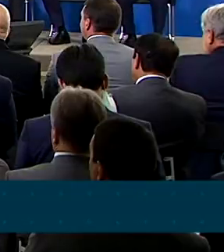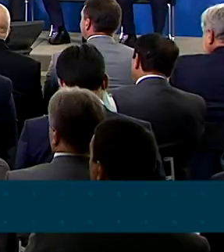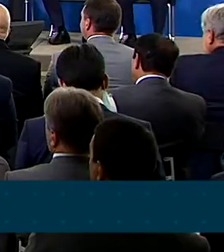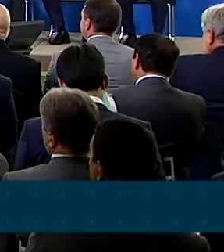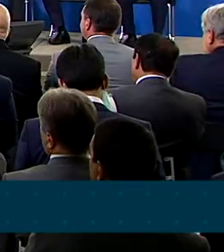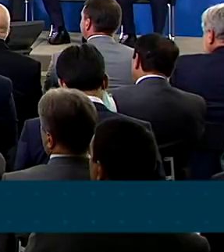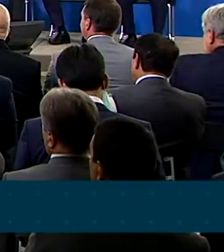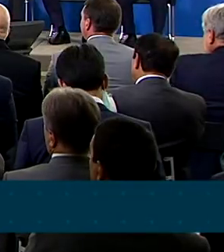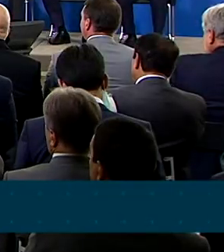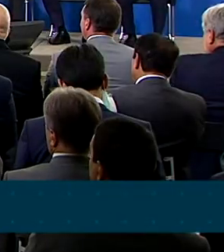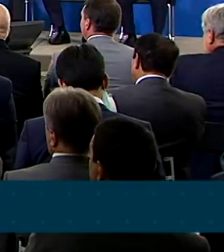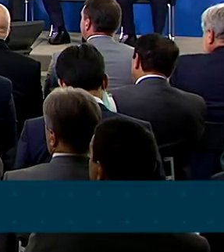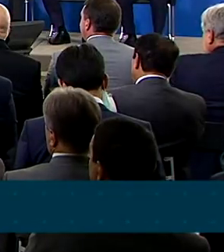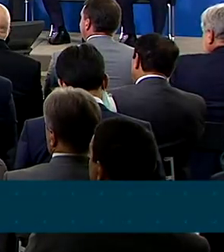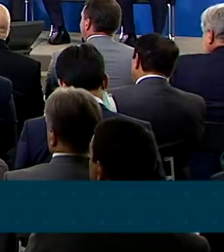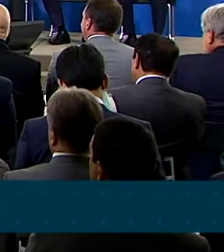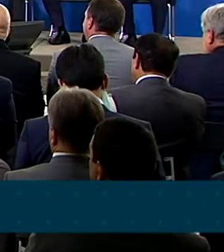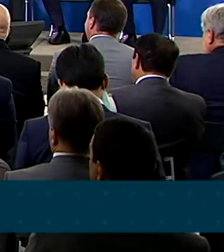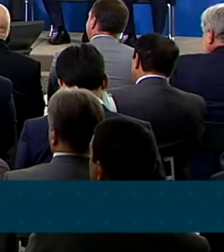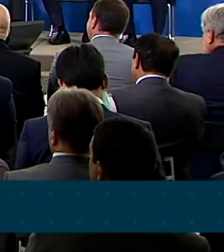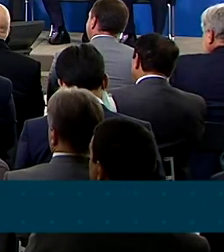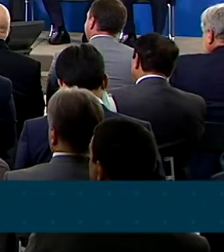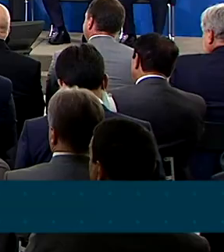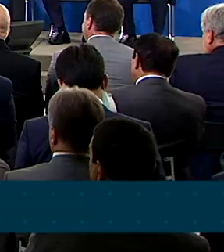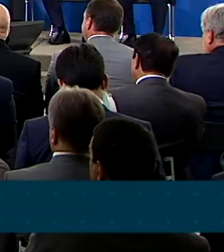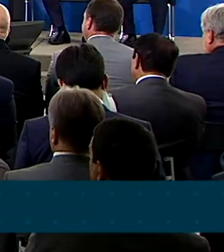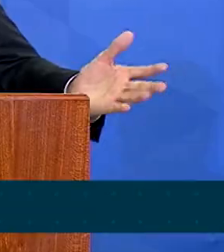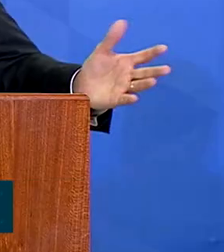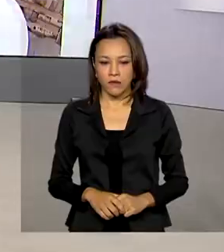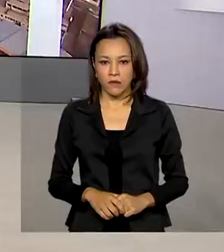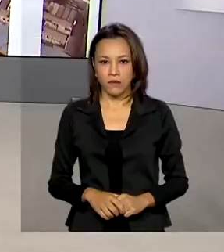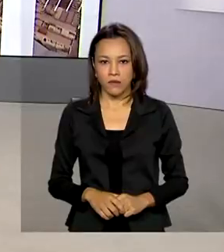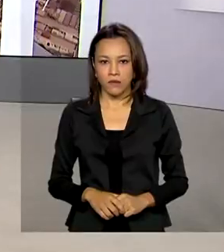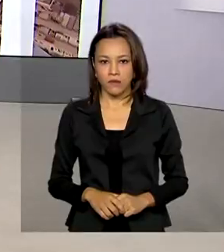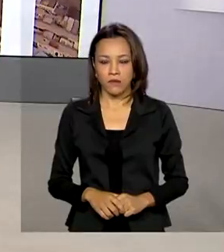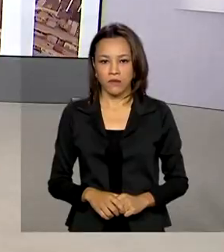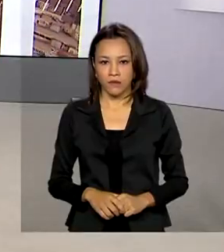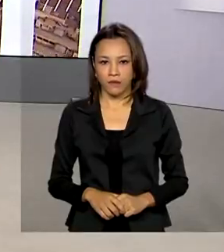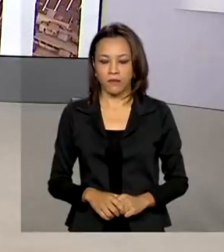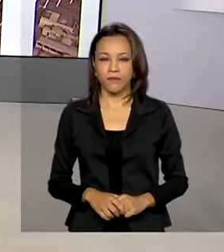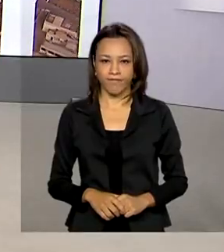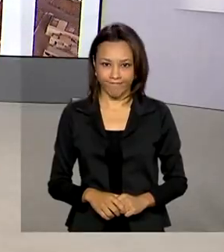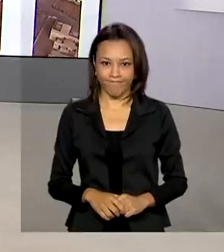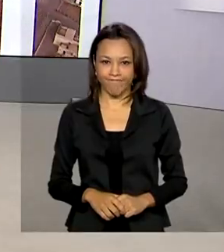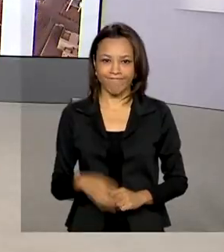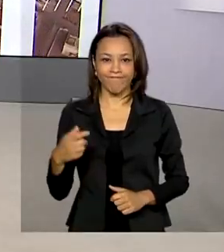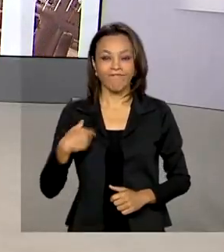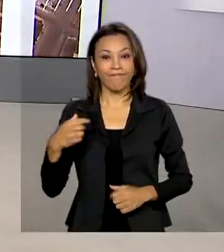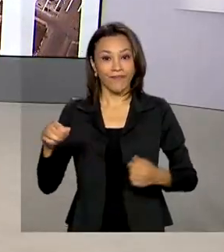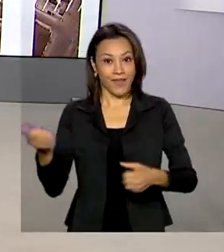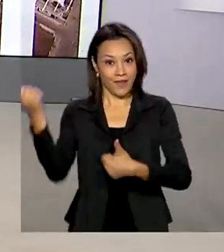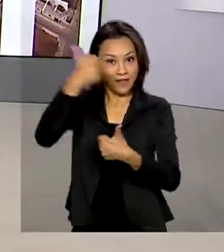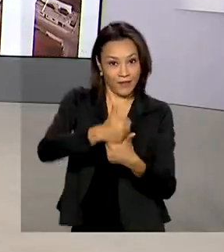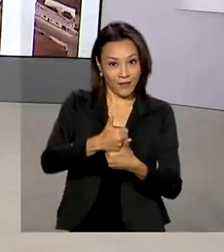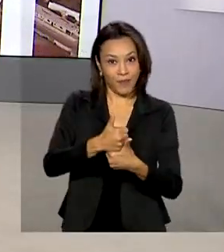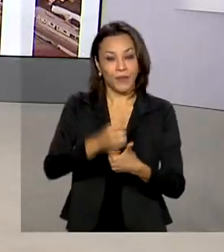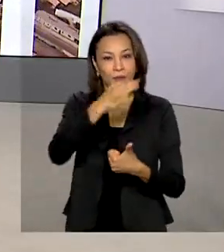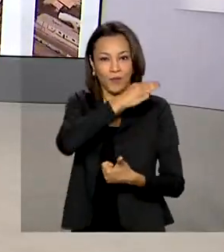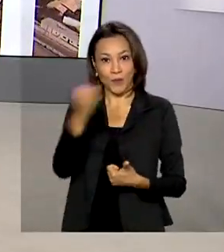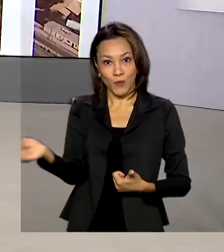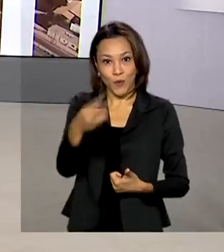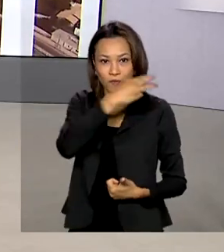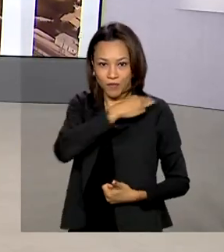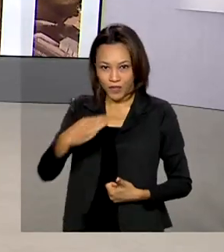Paraty, Mangaratiba, vai lucrar com isso. Ao assumir o ministério, Gilson Machado